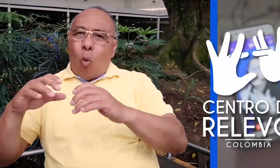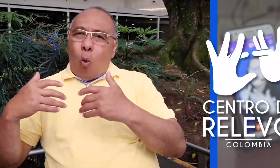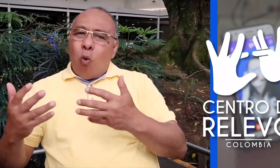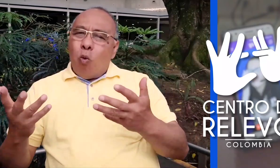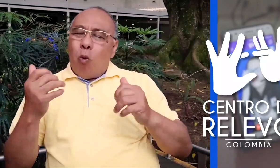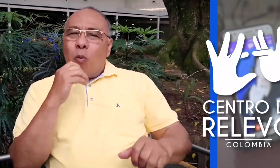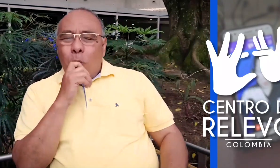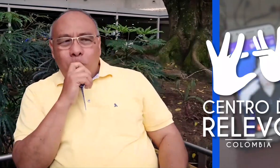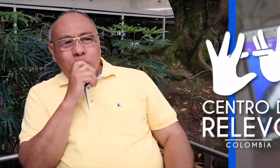comunicativas que se daban.